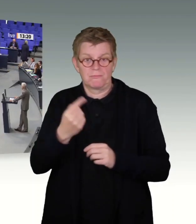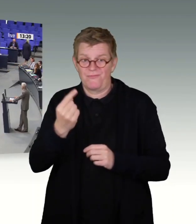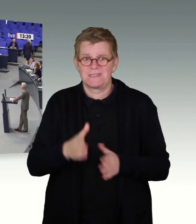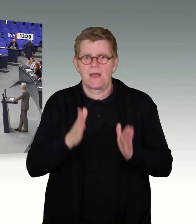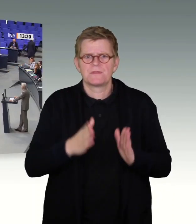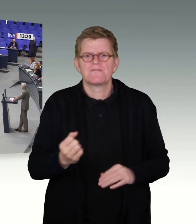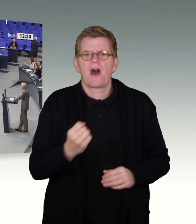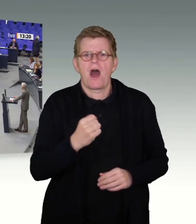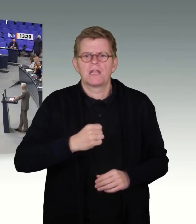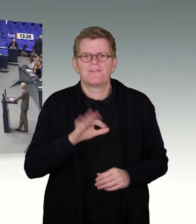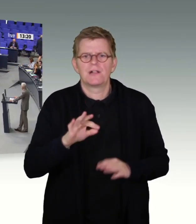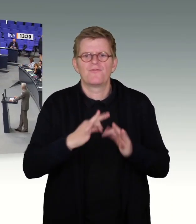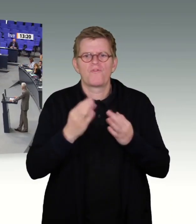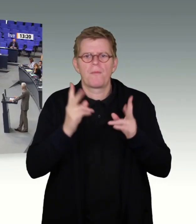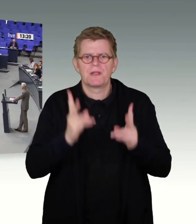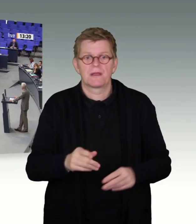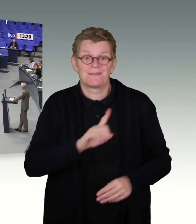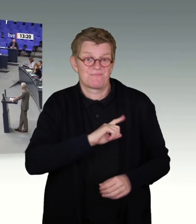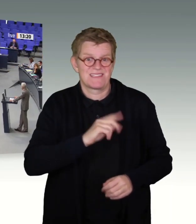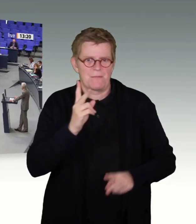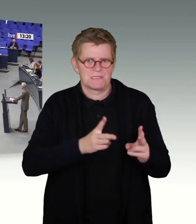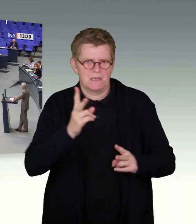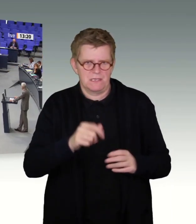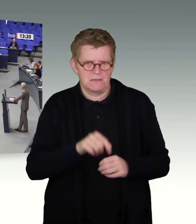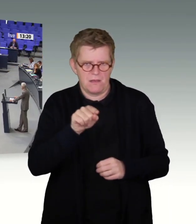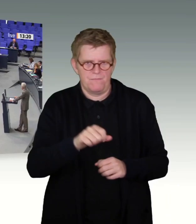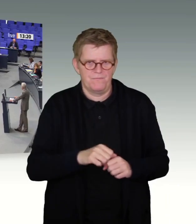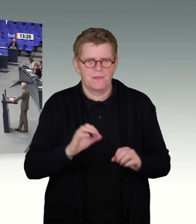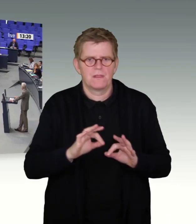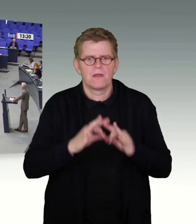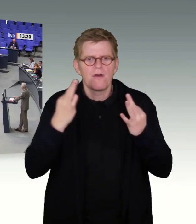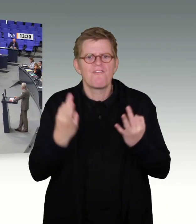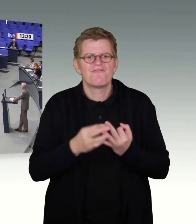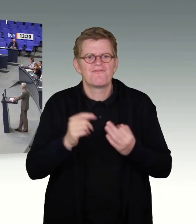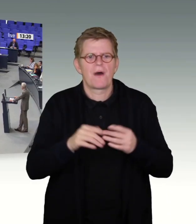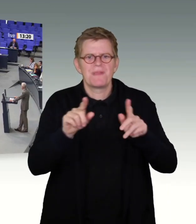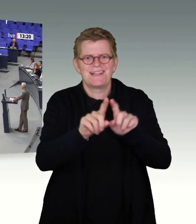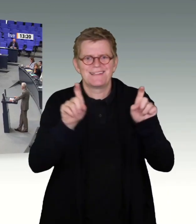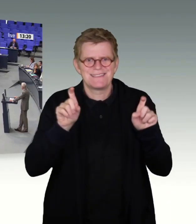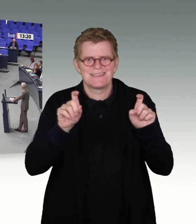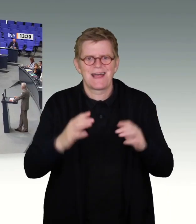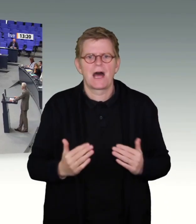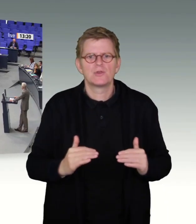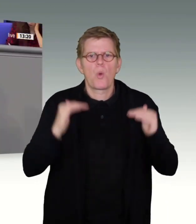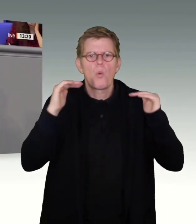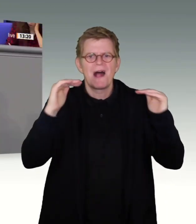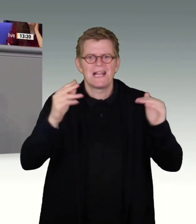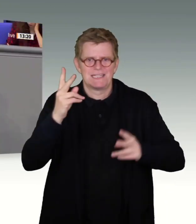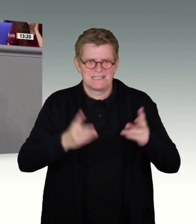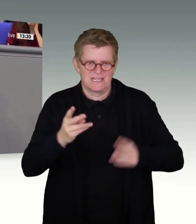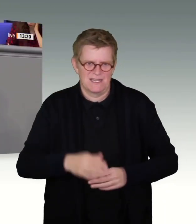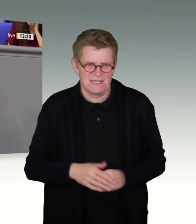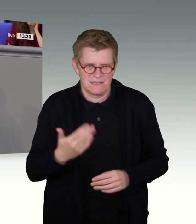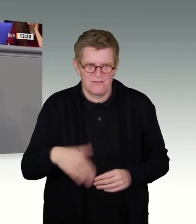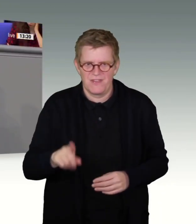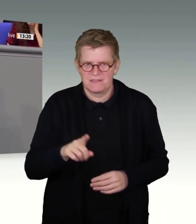für Familienrecht. Ich war Richter in einem Familiensenat im Oberlandesgericht. Wir sollten beide, also wissen, wovon wir reden. Sie haben natürlich